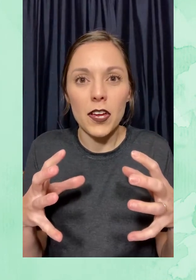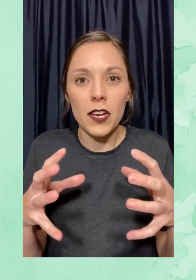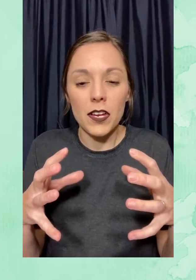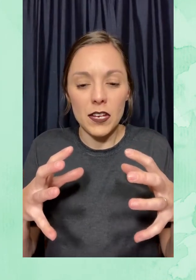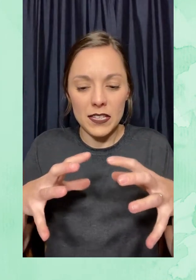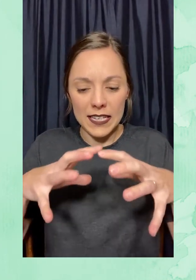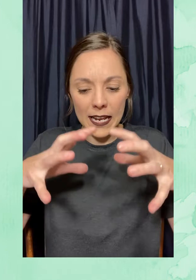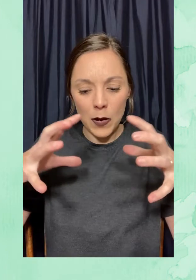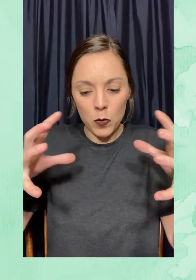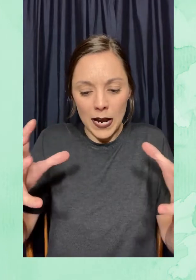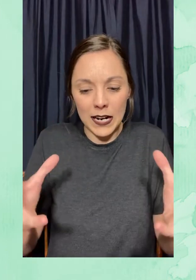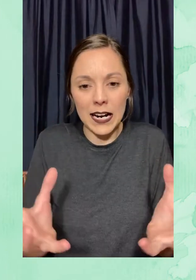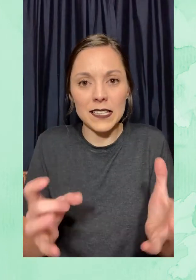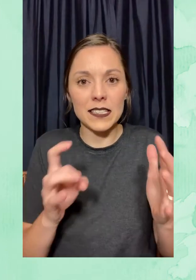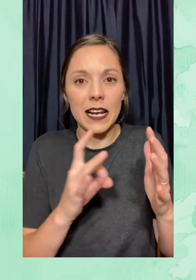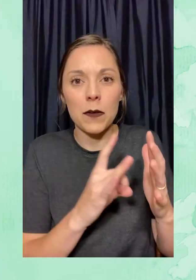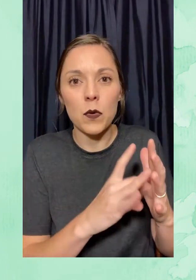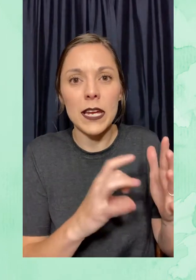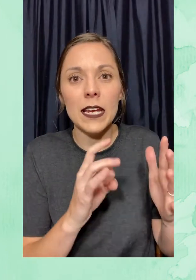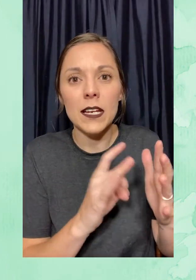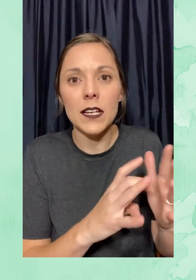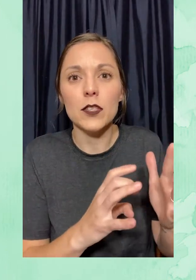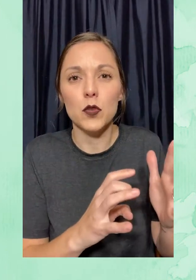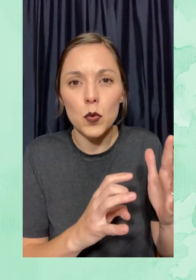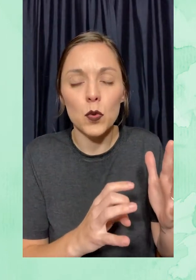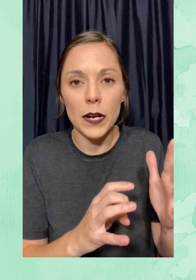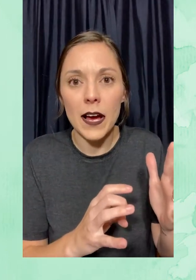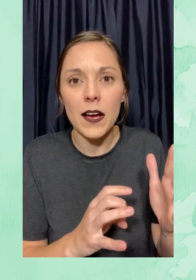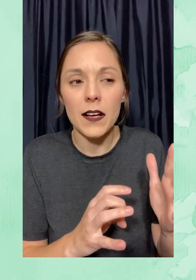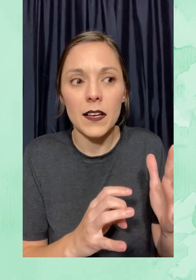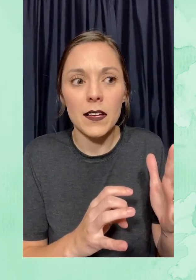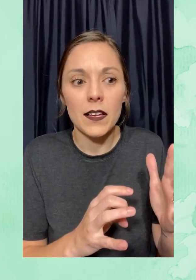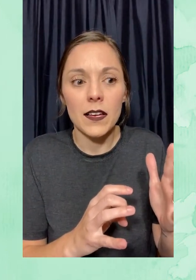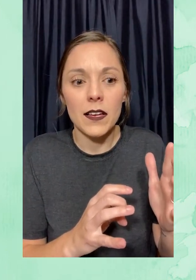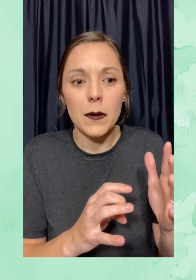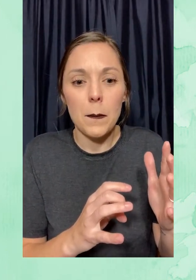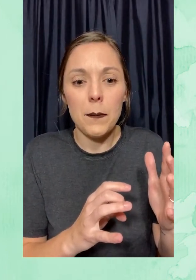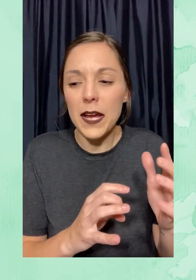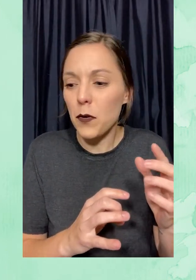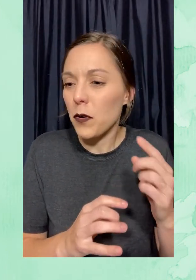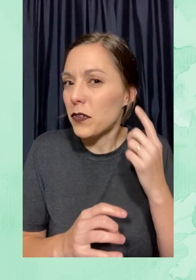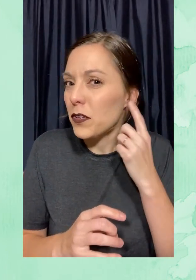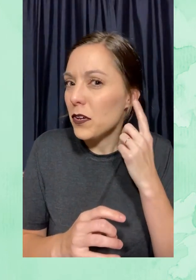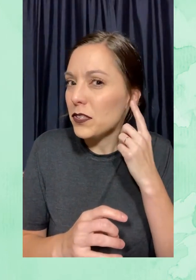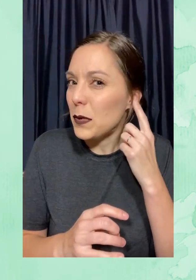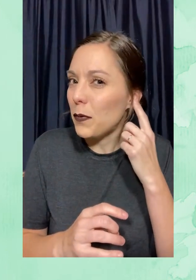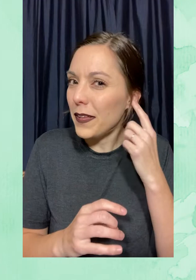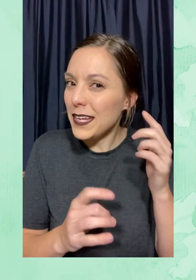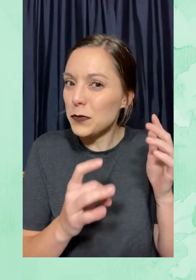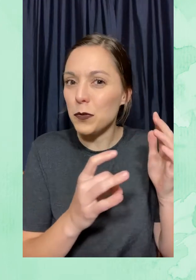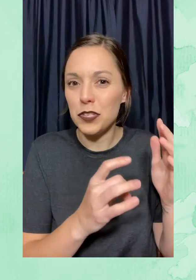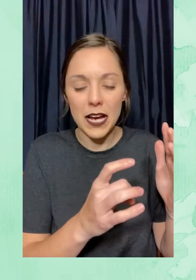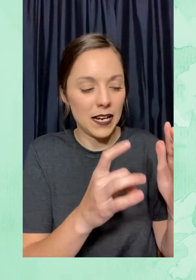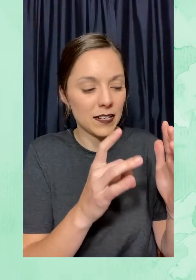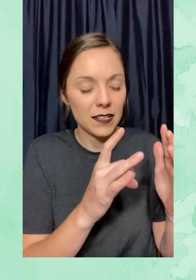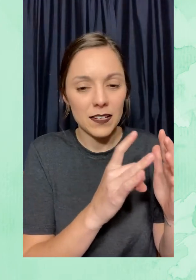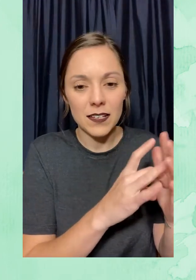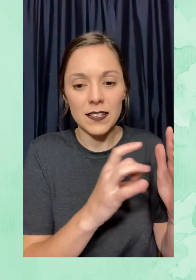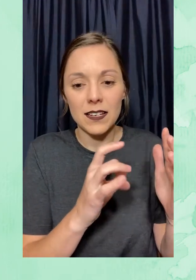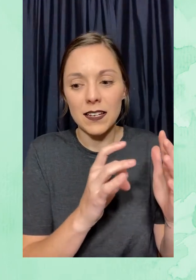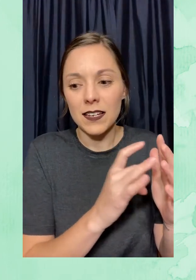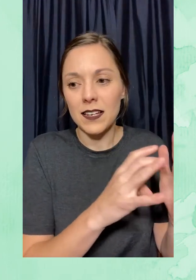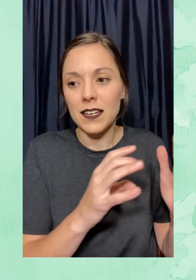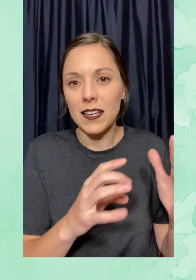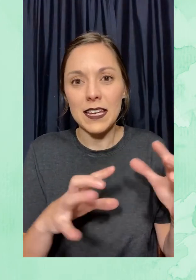Tiene una cáscara muy dura, pero se puede escuchar